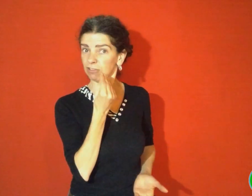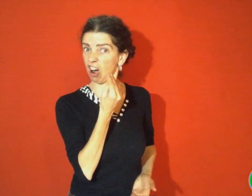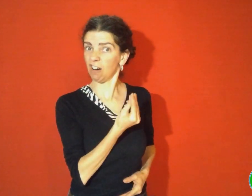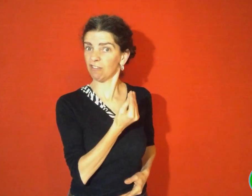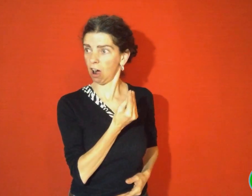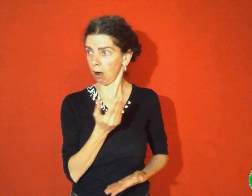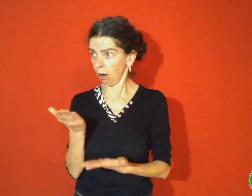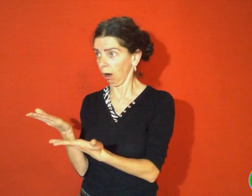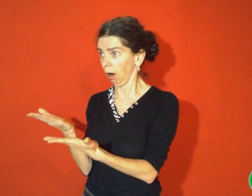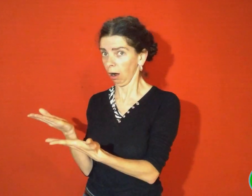-enfants.